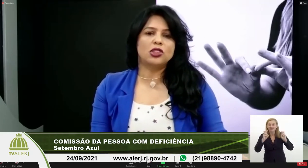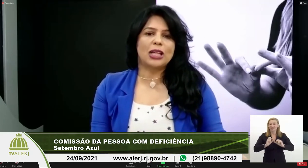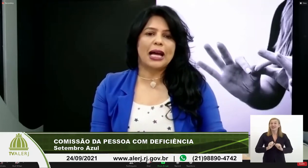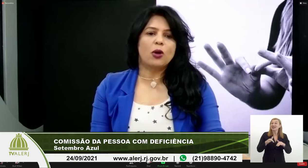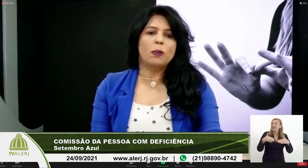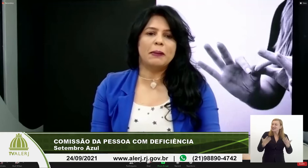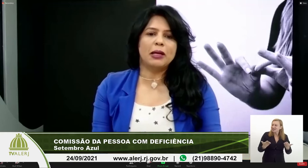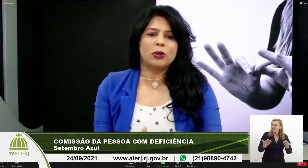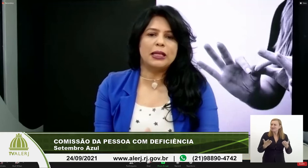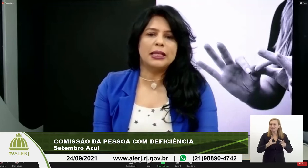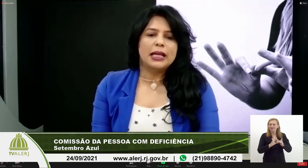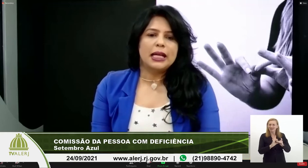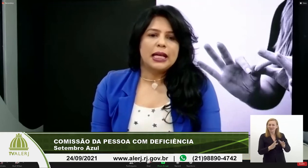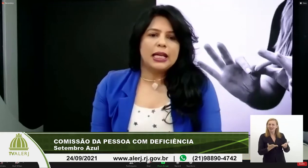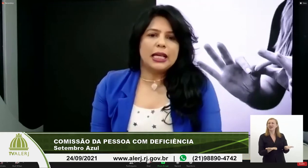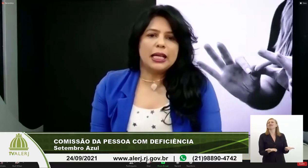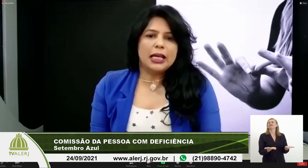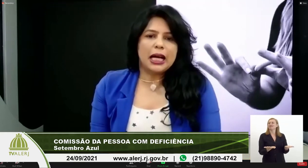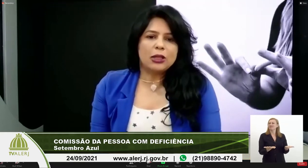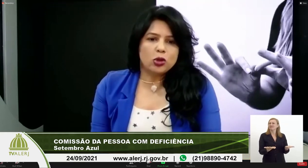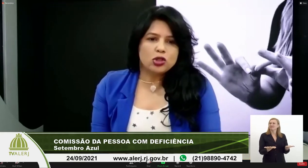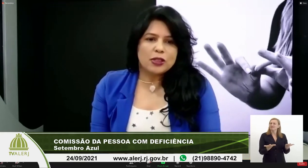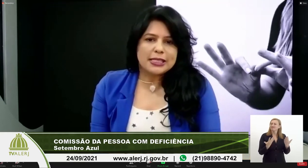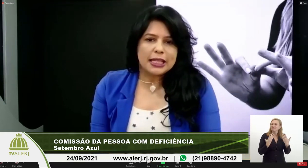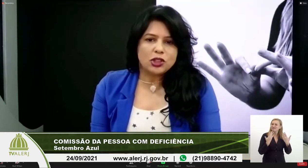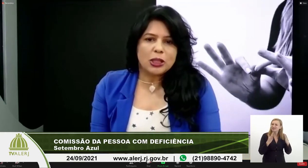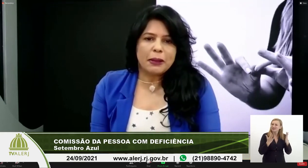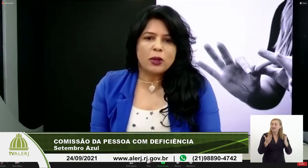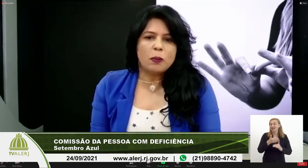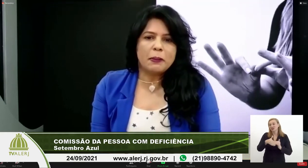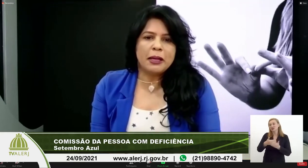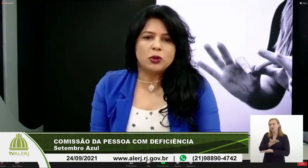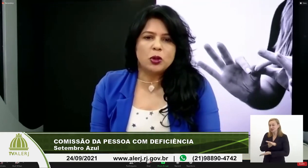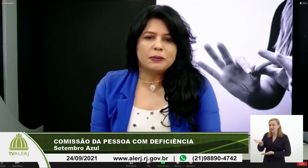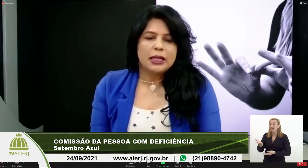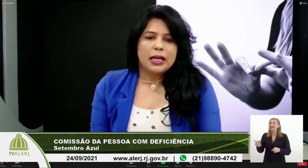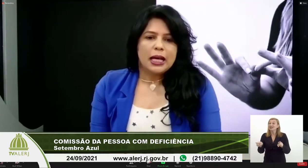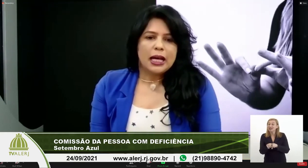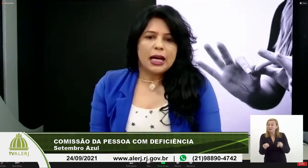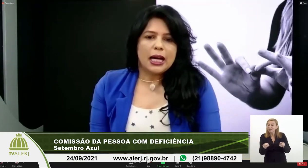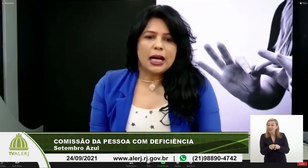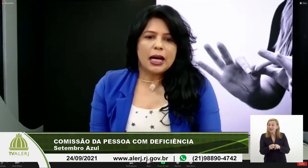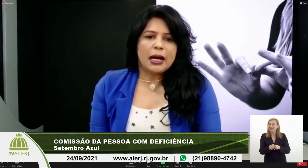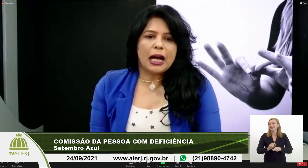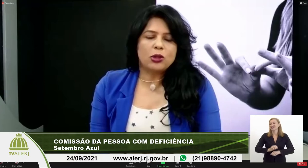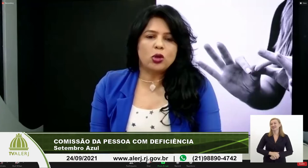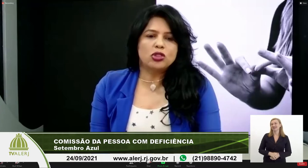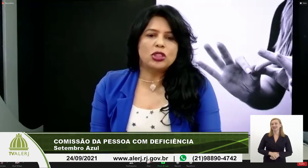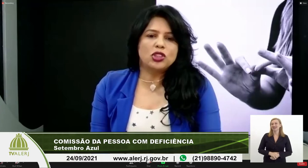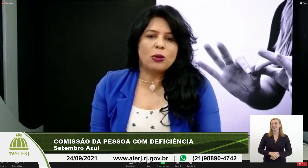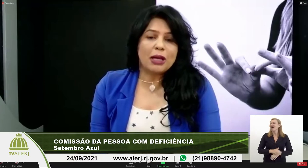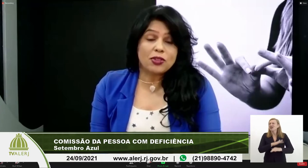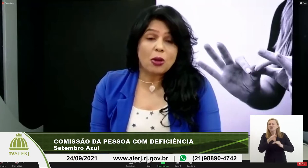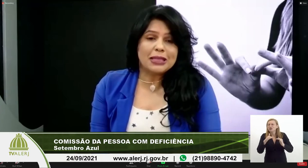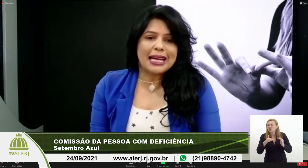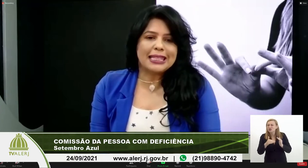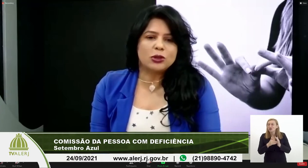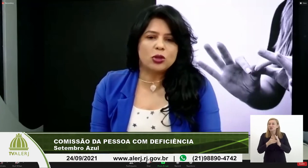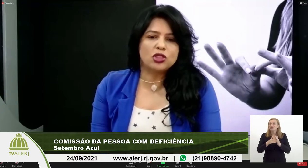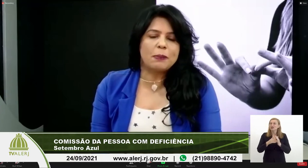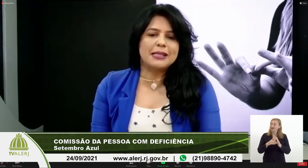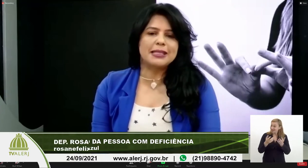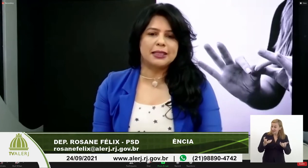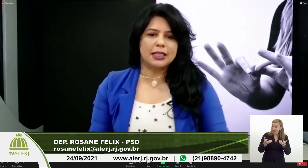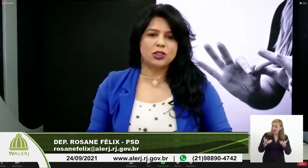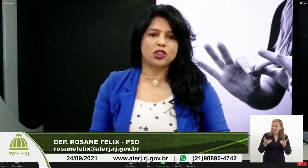então desde já cumprimento a todos vocês, também cumprimento a todos que estão, quero saudar